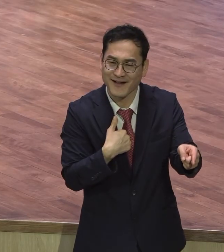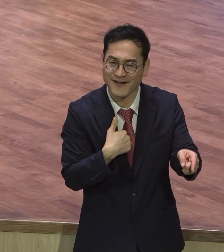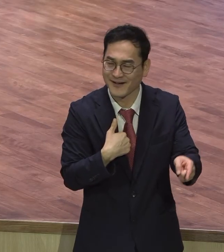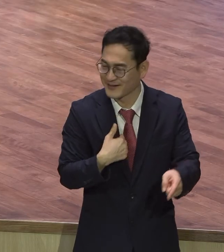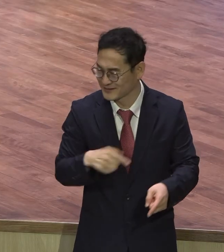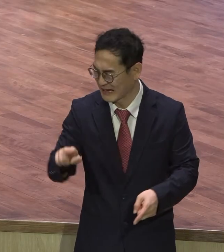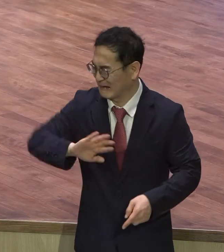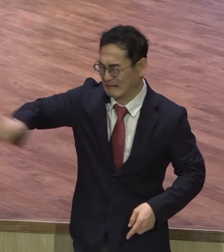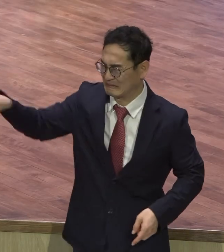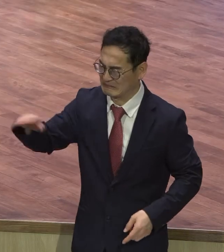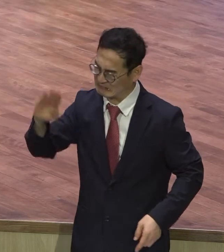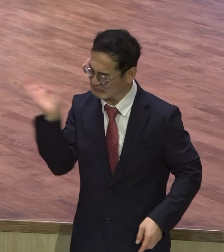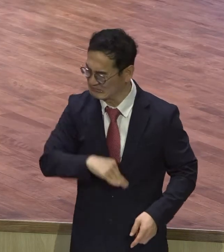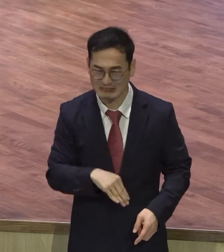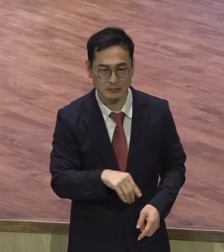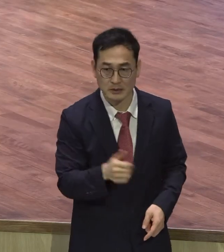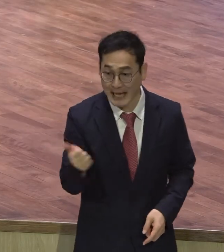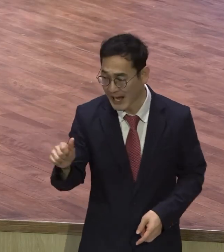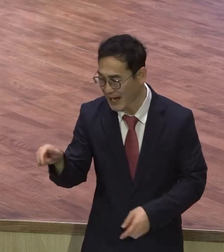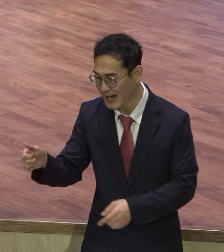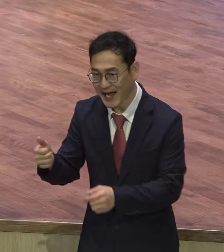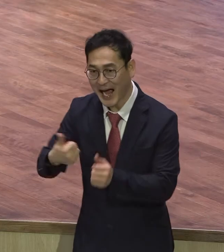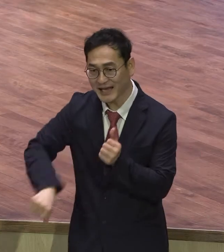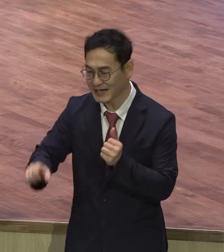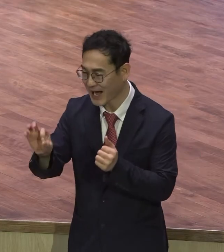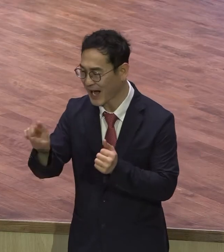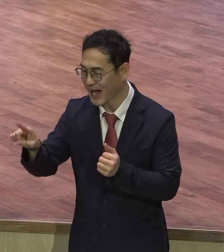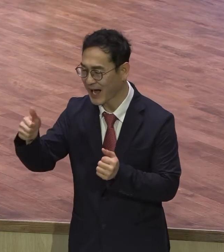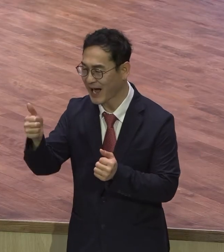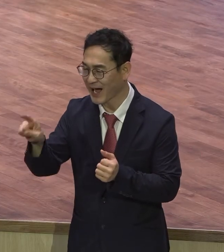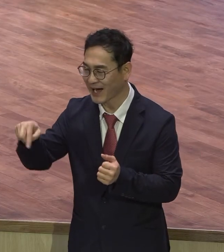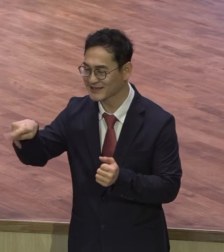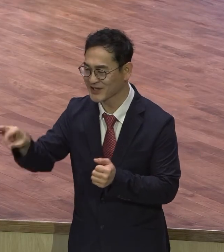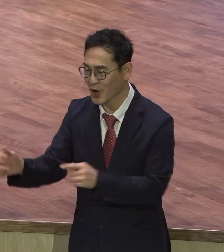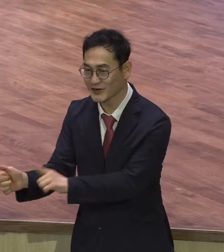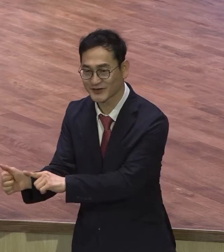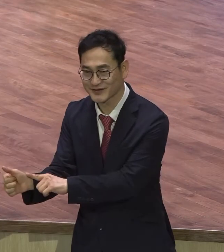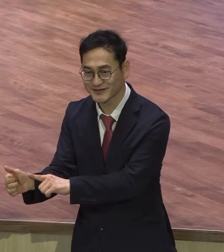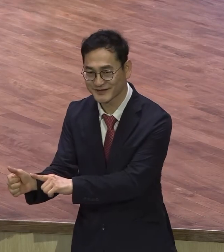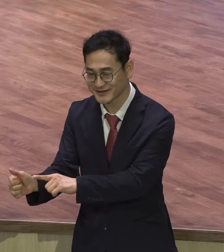하승이가 나타난 순간부터 롯데 보지도 않았습니다 오직 키움